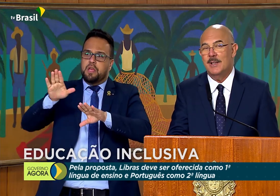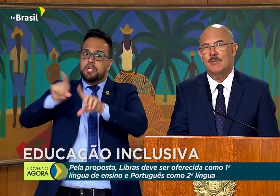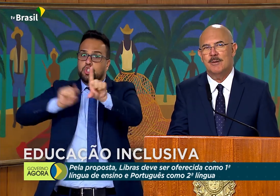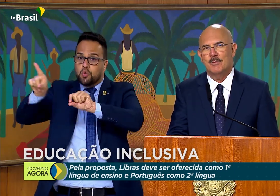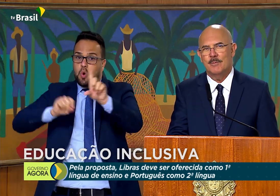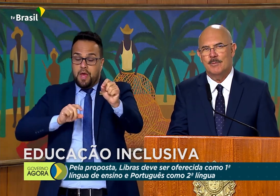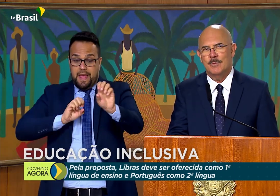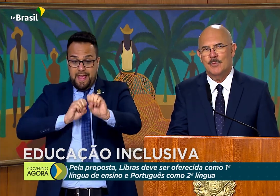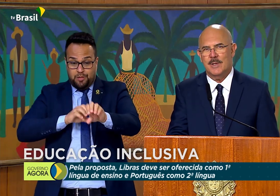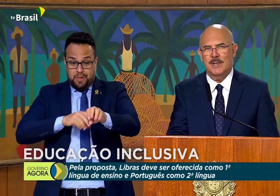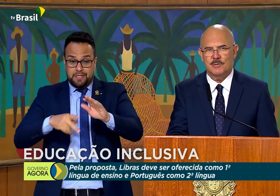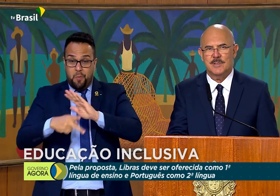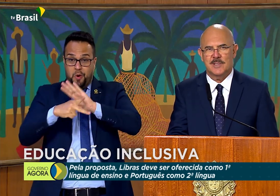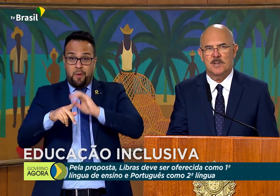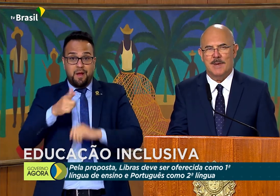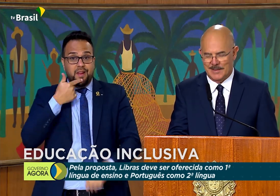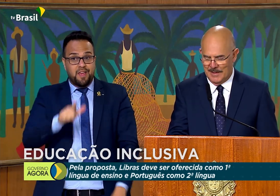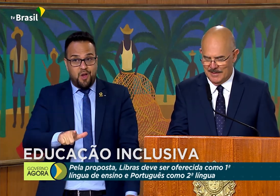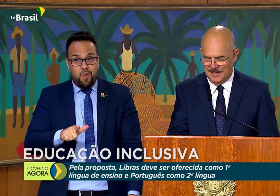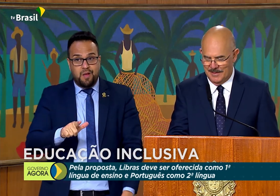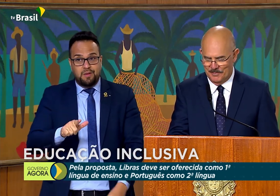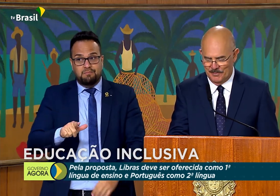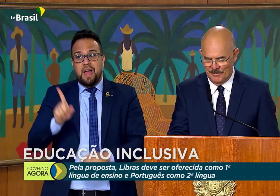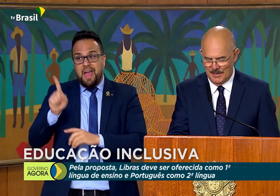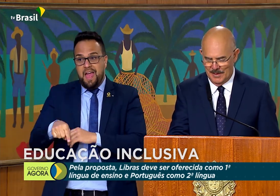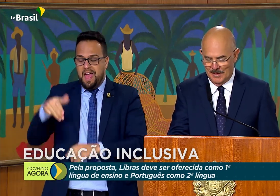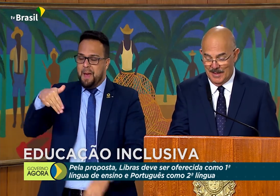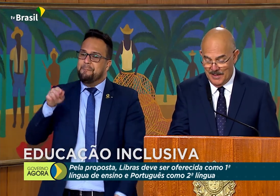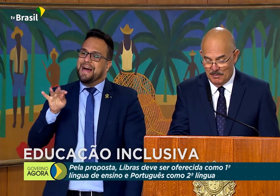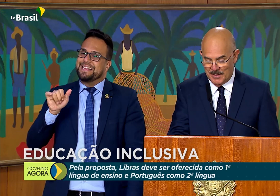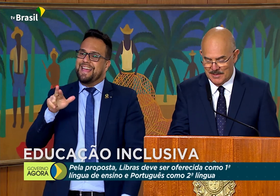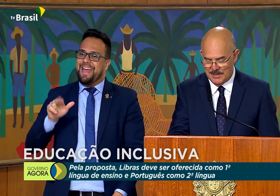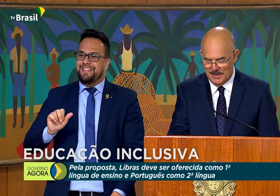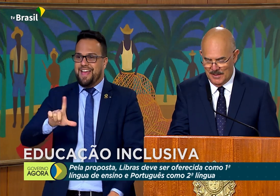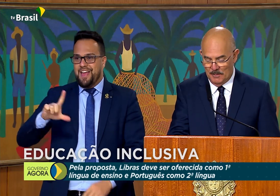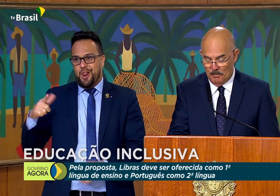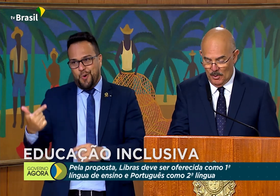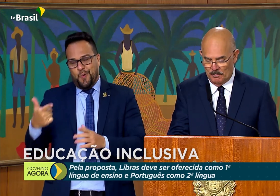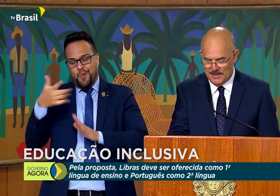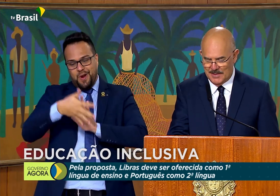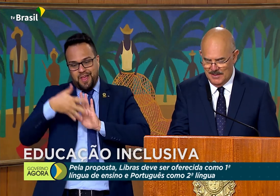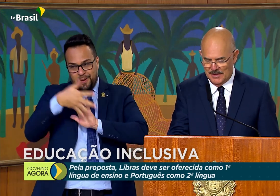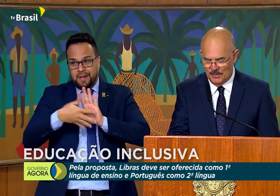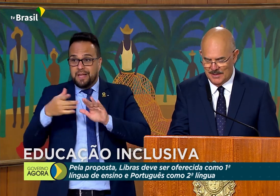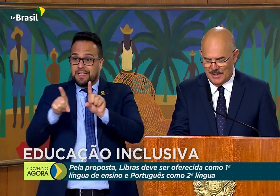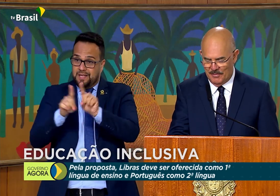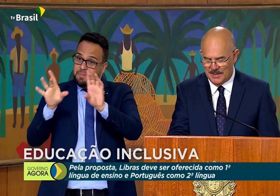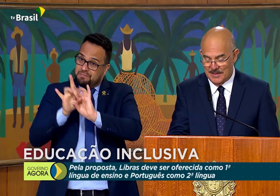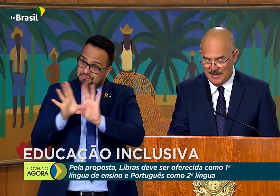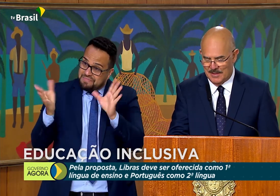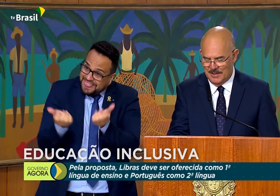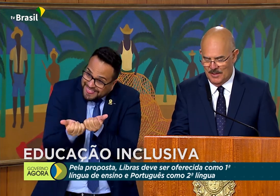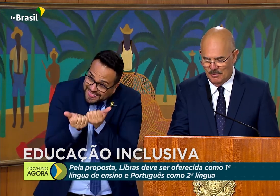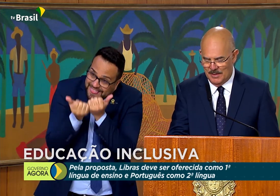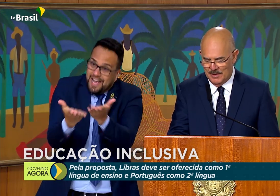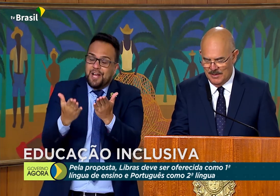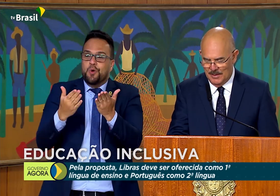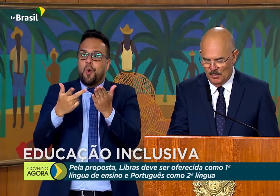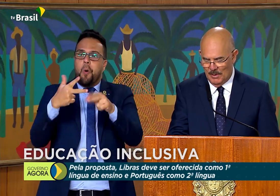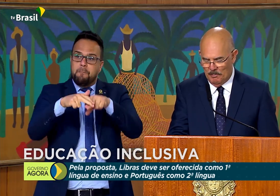língua, por que não dizer materna, a libras, e propiciando através dessa língua o